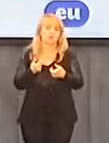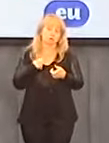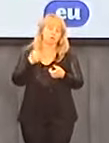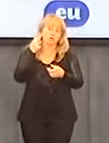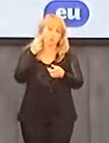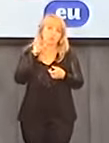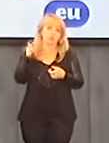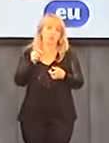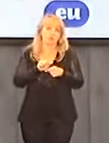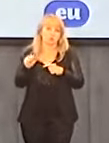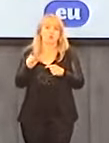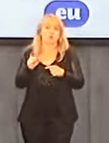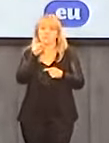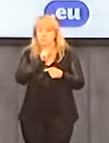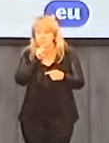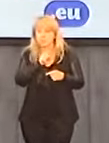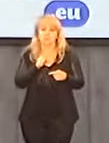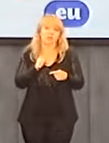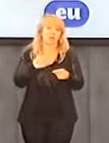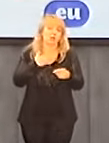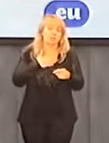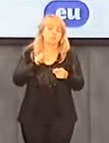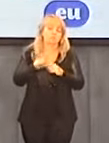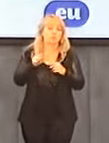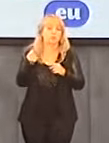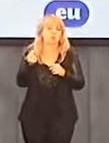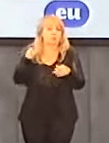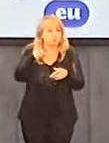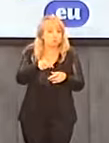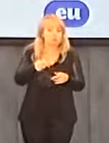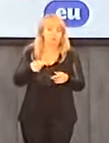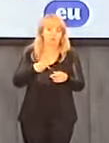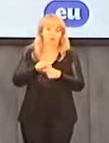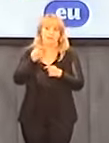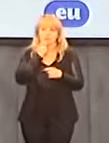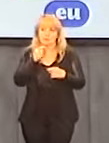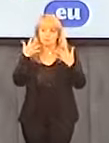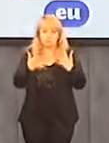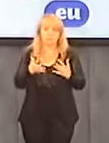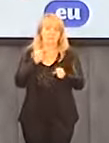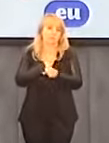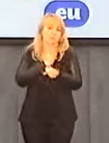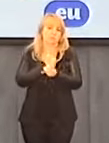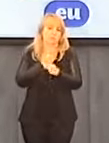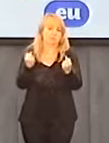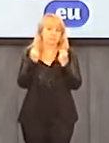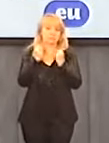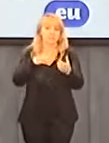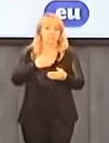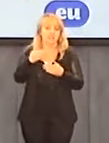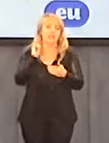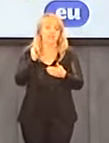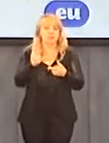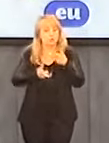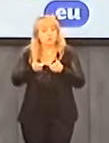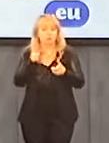zrozumieć. To są ludzie starsi pod jakąś ogromną presją. Na mnie brakuje determinacji, energii i myślę też kompetencji, żeby